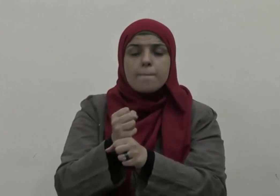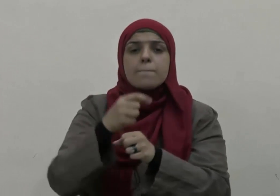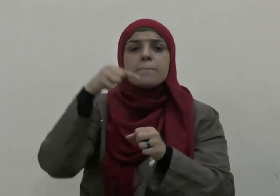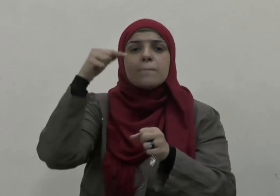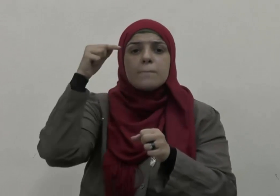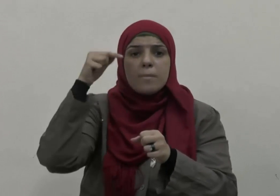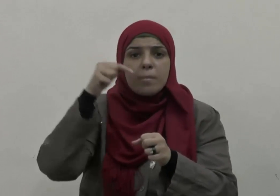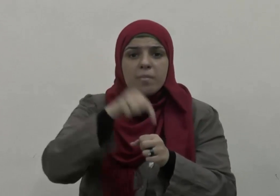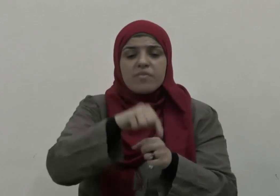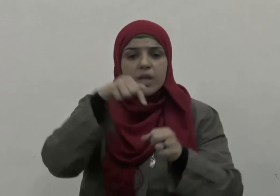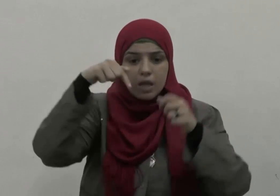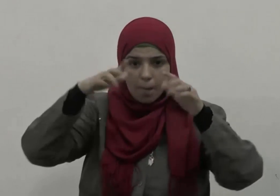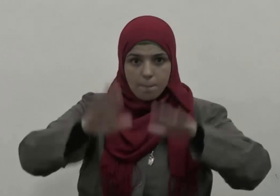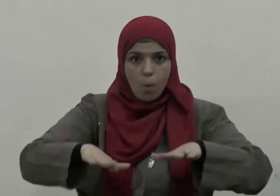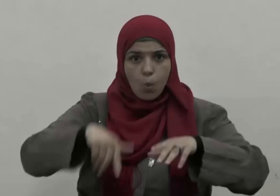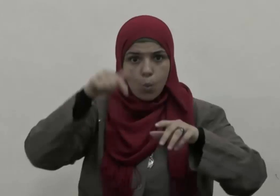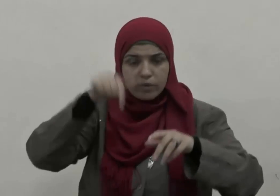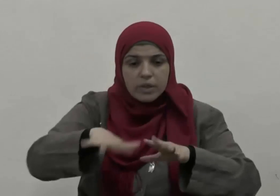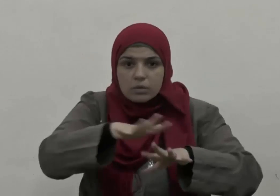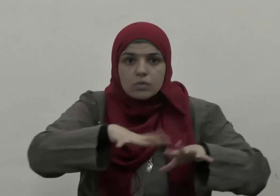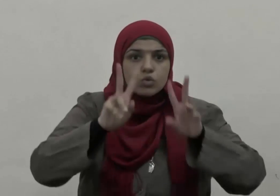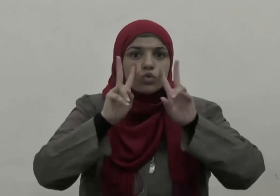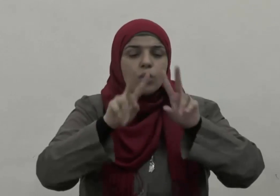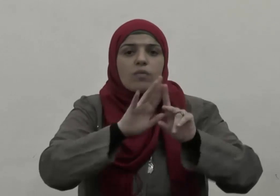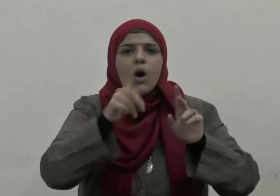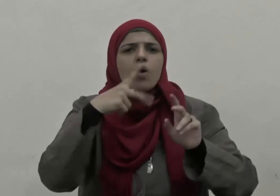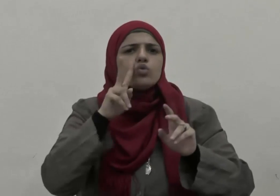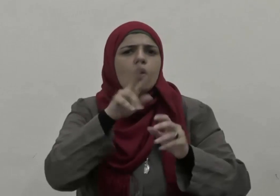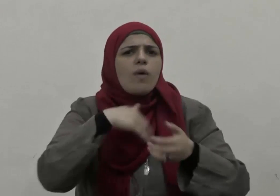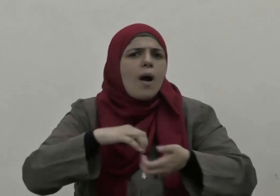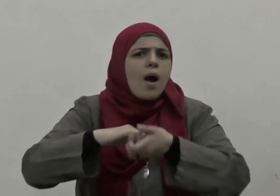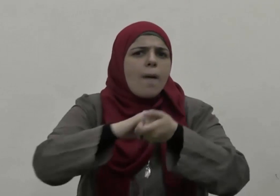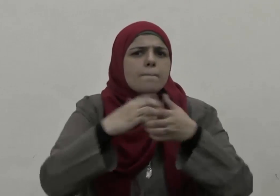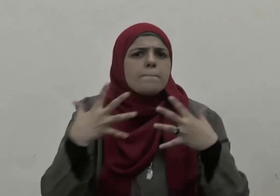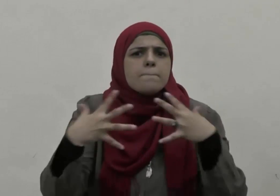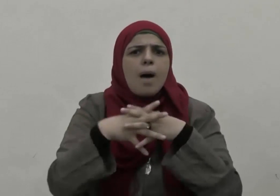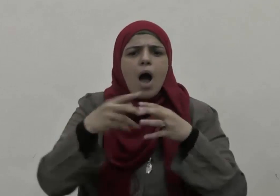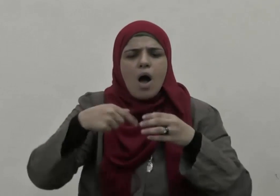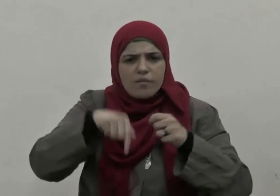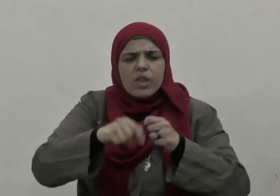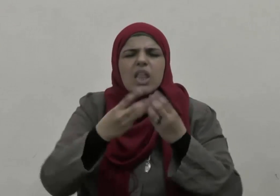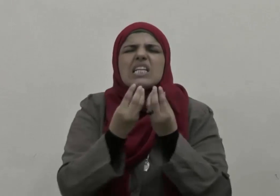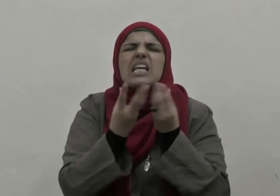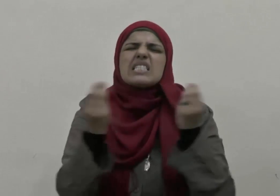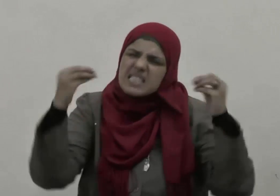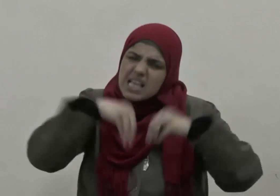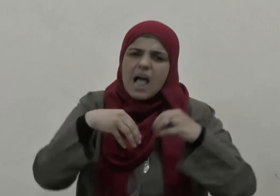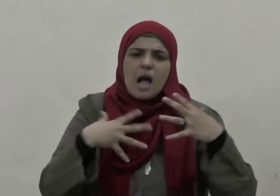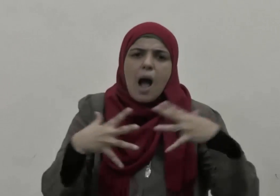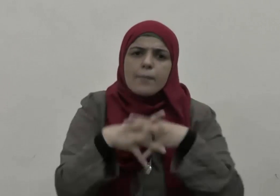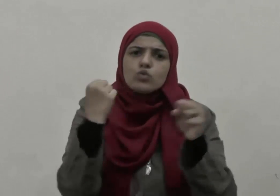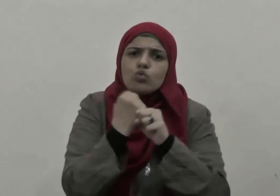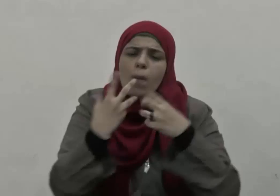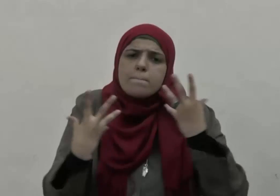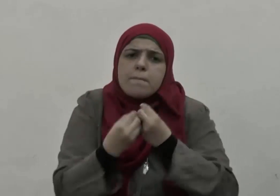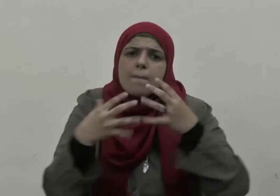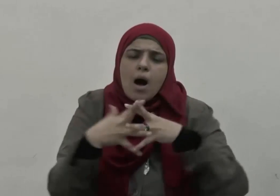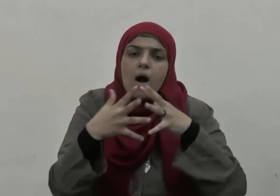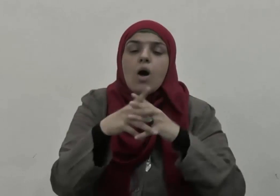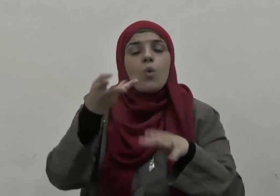في السفر والحضر وكان يواسينا بالقليل والكفير وكذلك